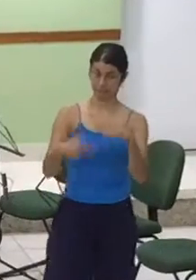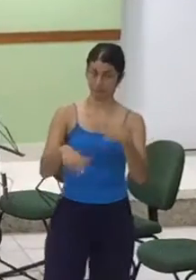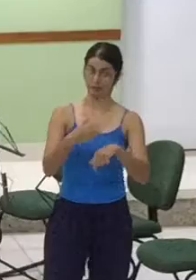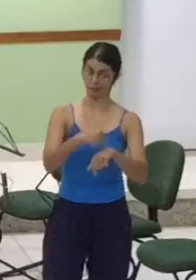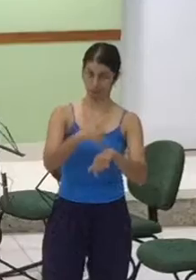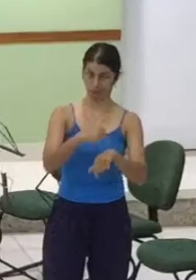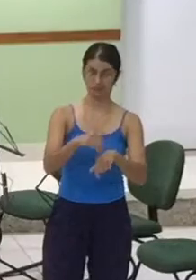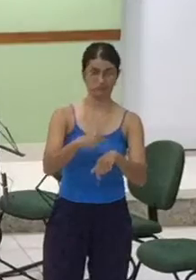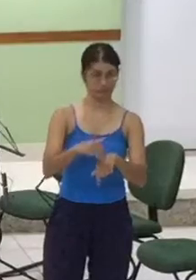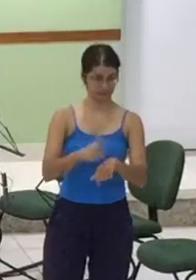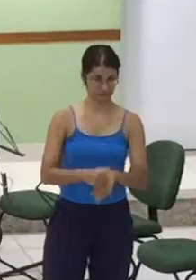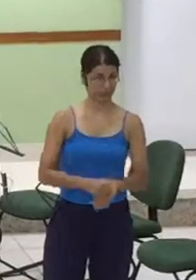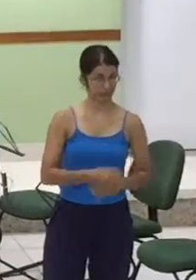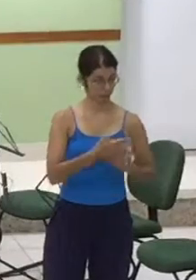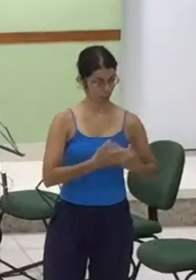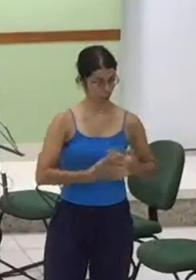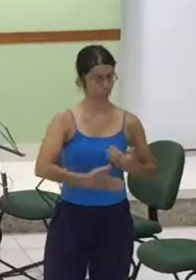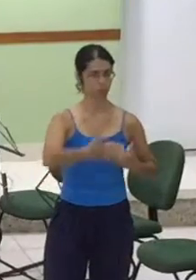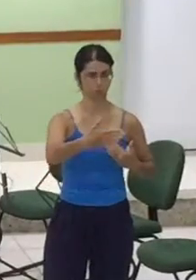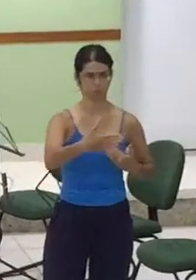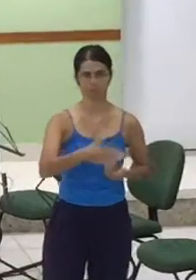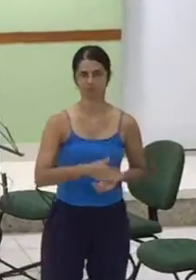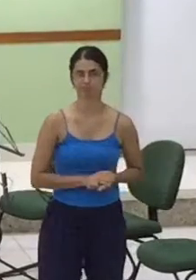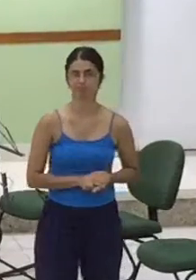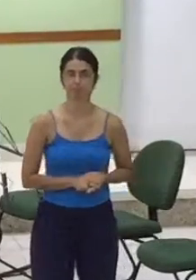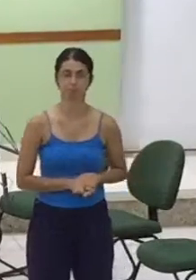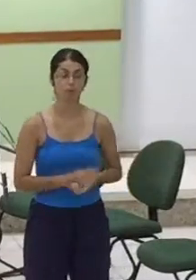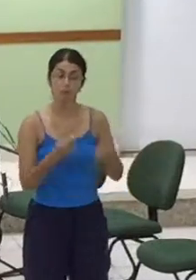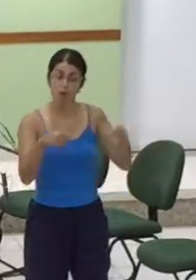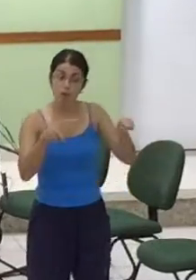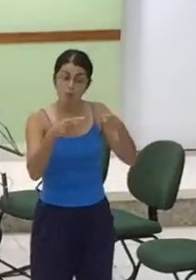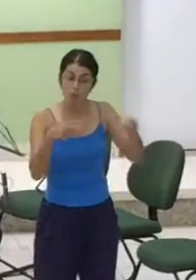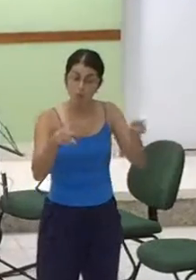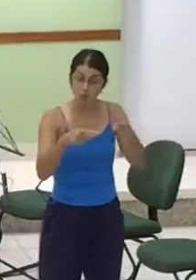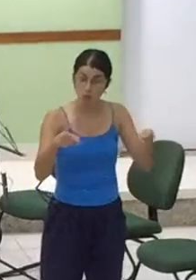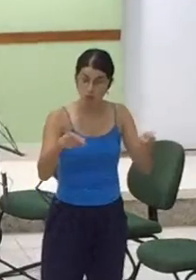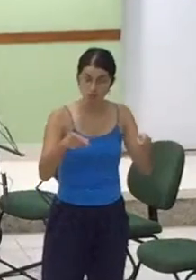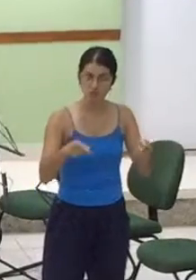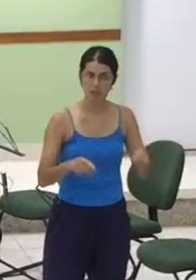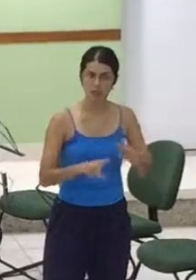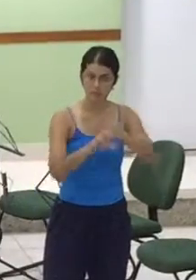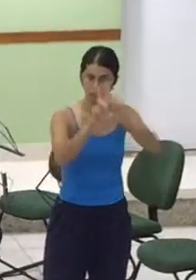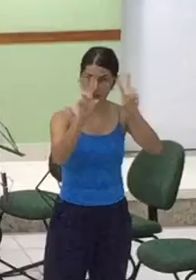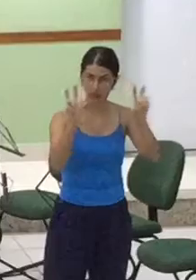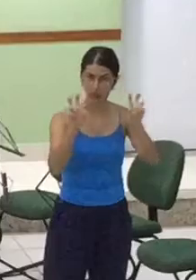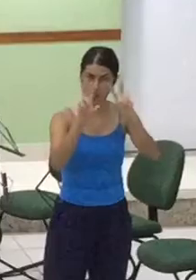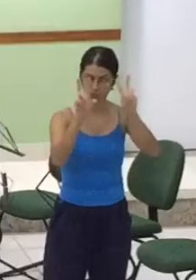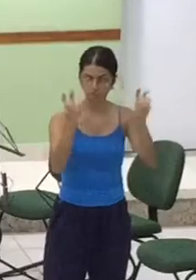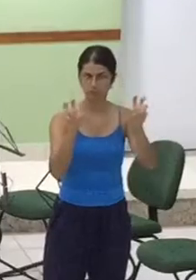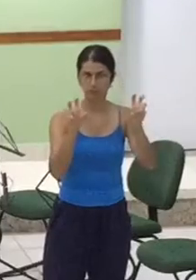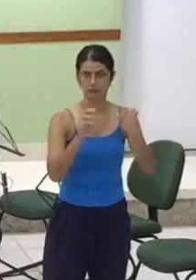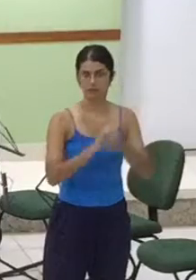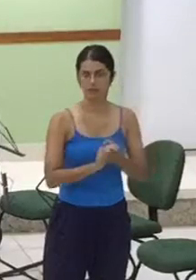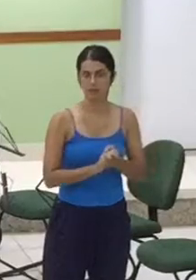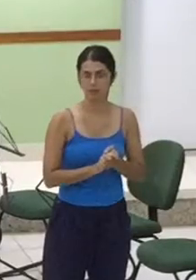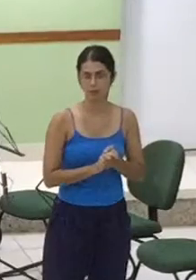Amém. Esse louvor, que eu preparei para hoje, é um salvo louvor falando sobre gratidão.